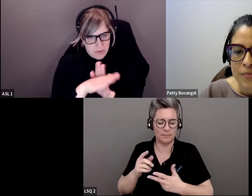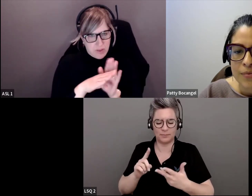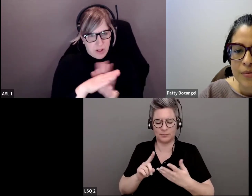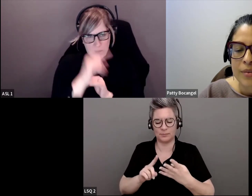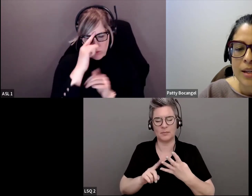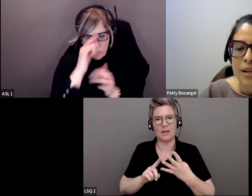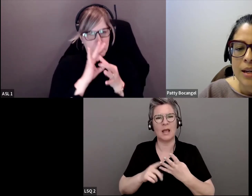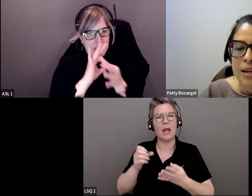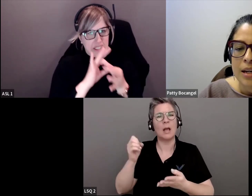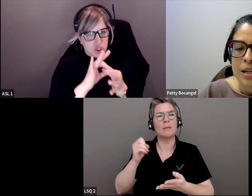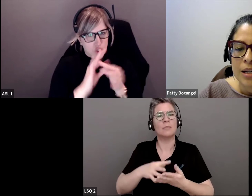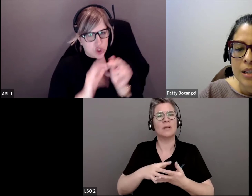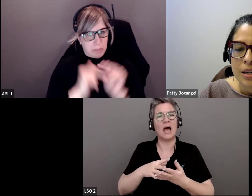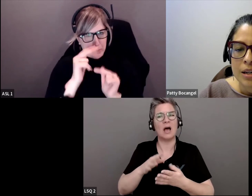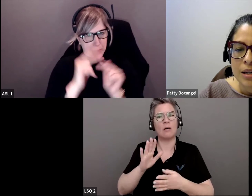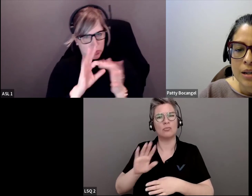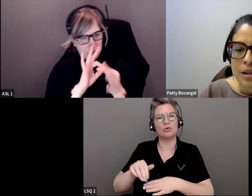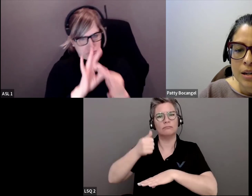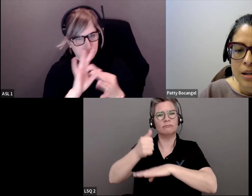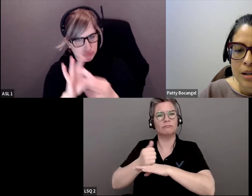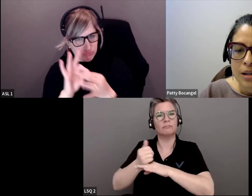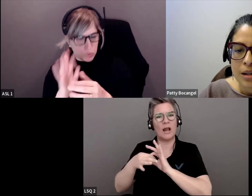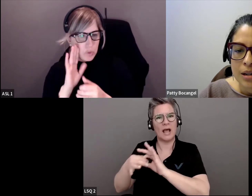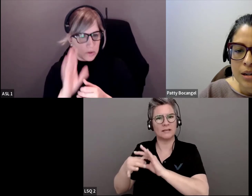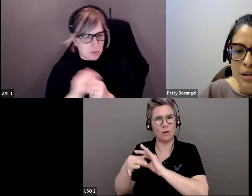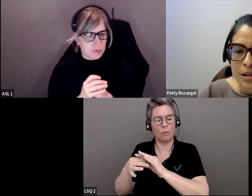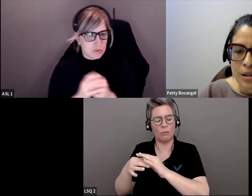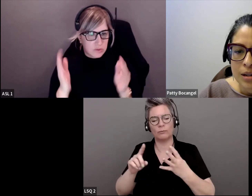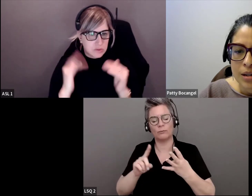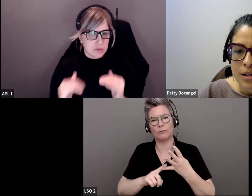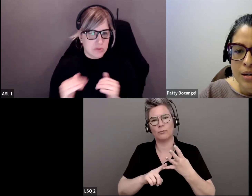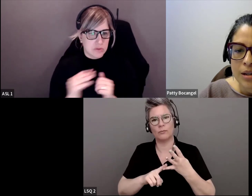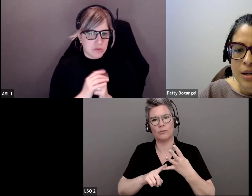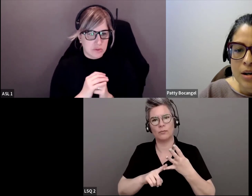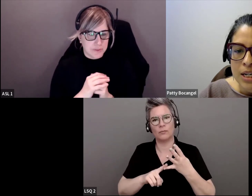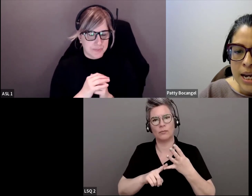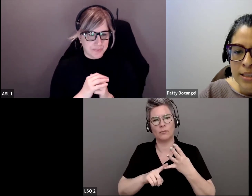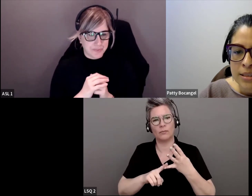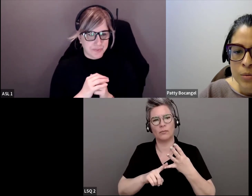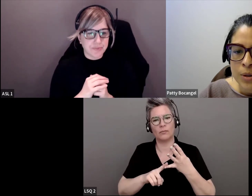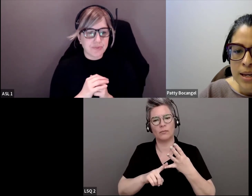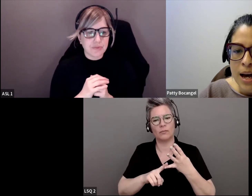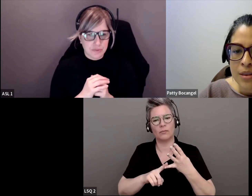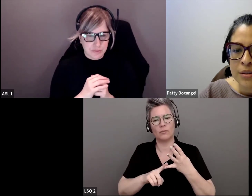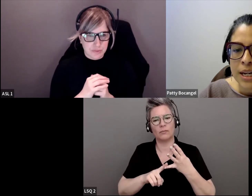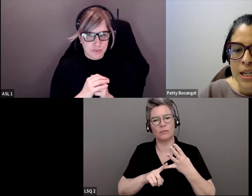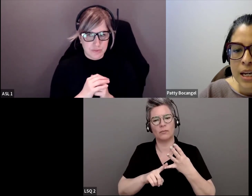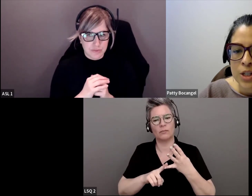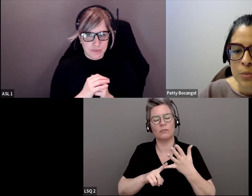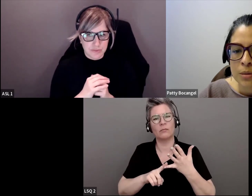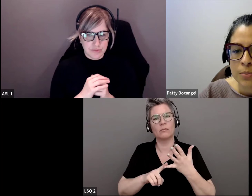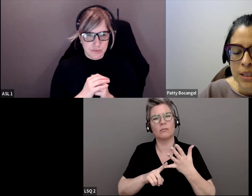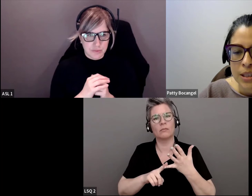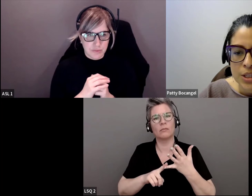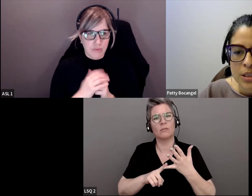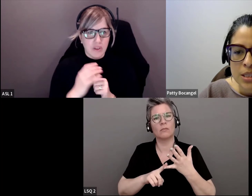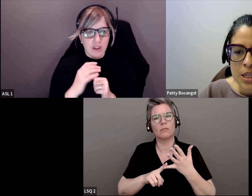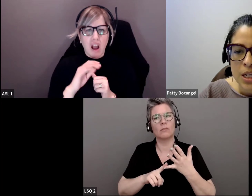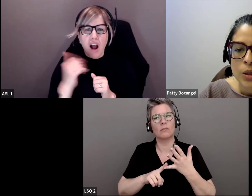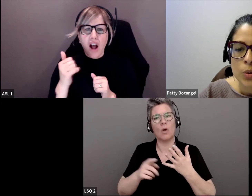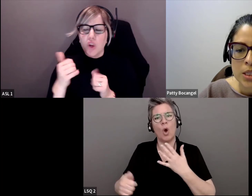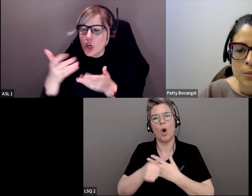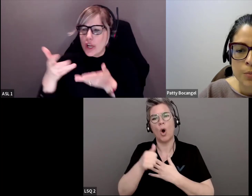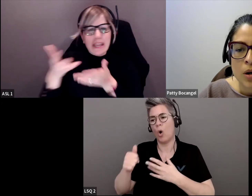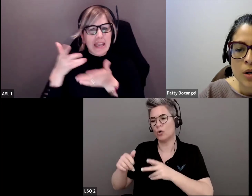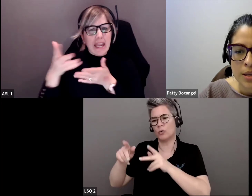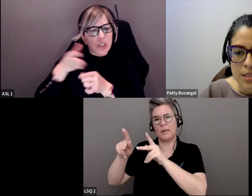d'établissement de relations. Et nous avons Établir des liens avec d'autres